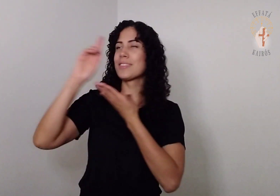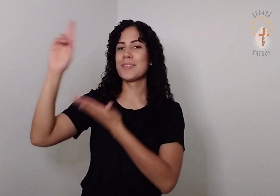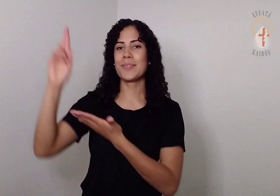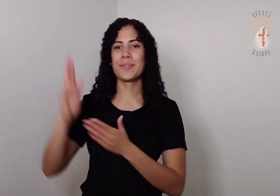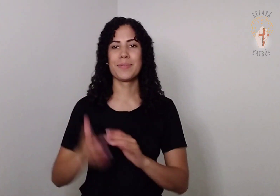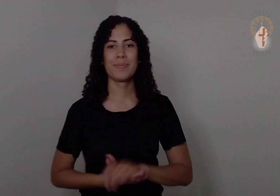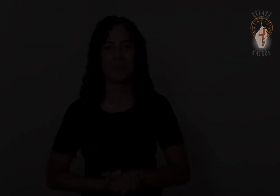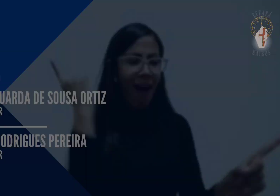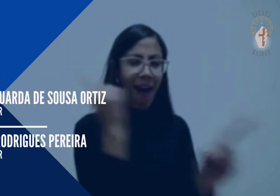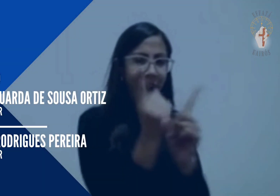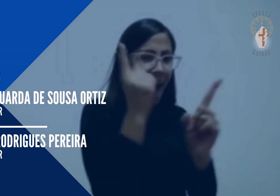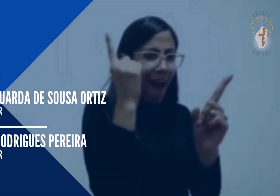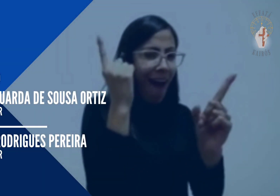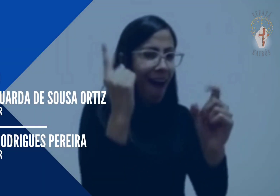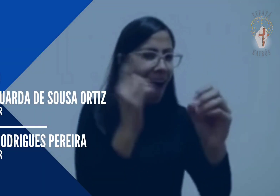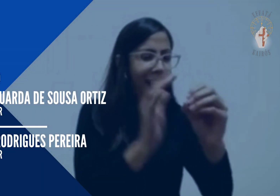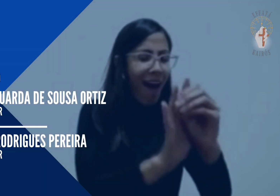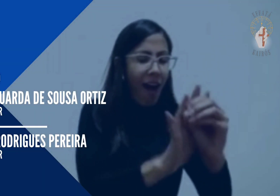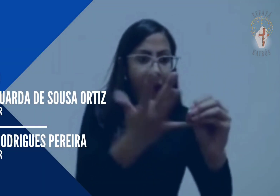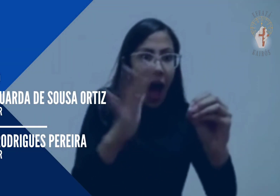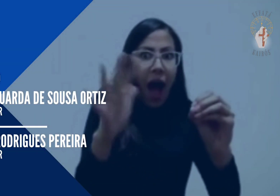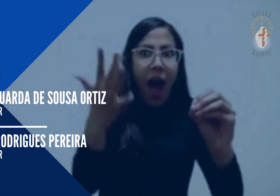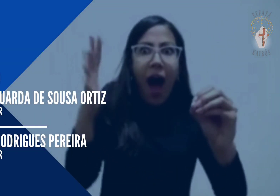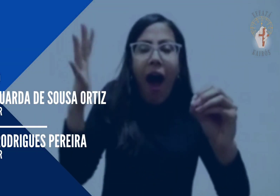Ali o